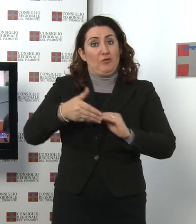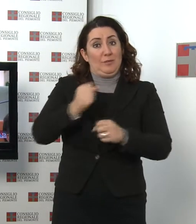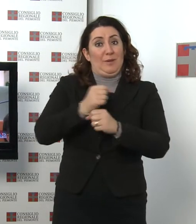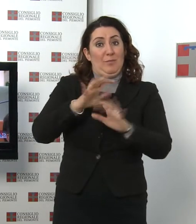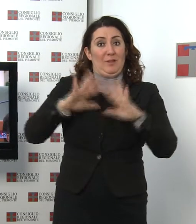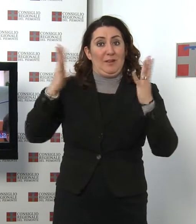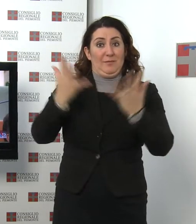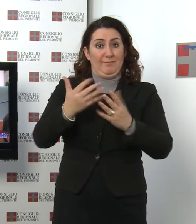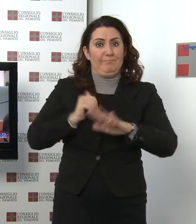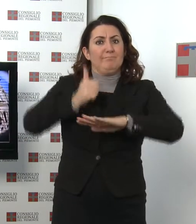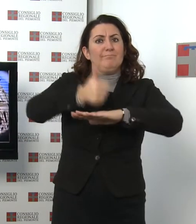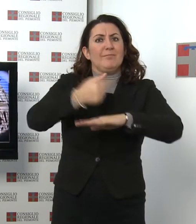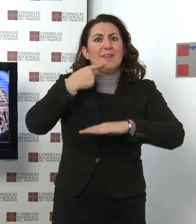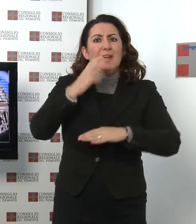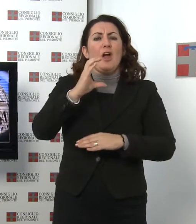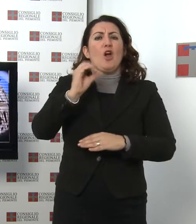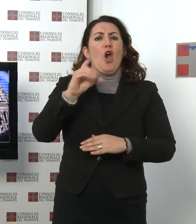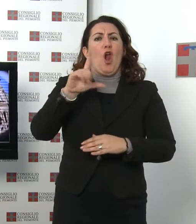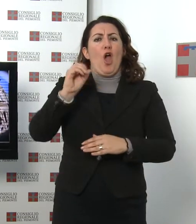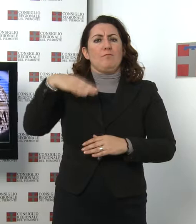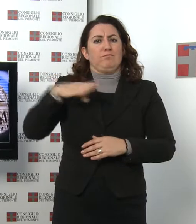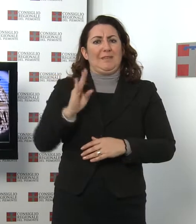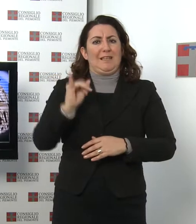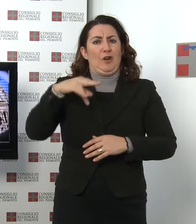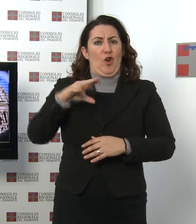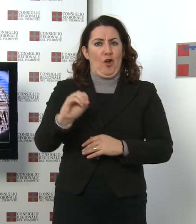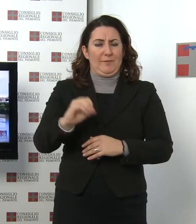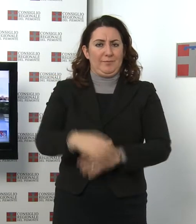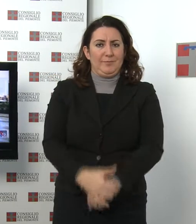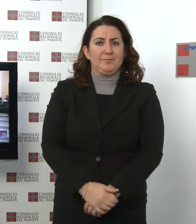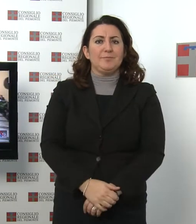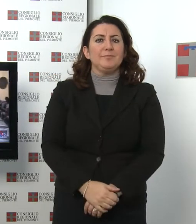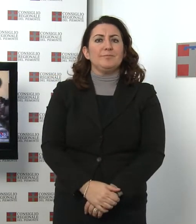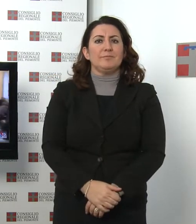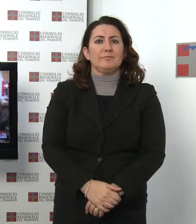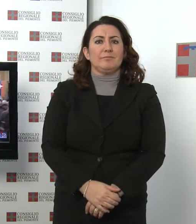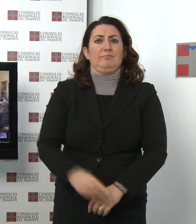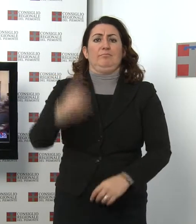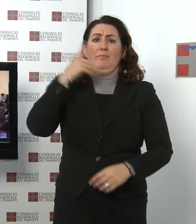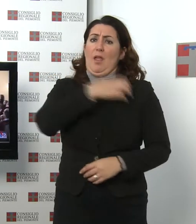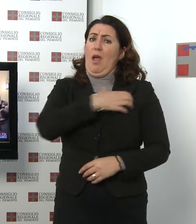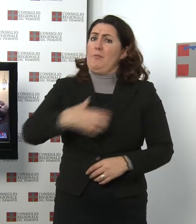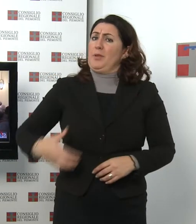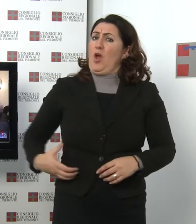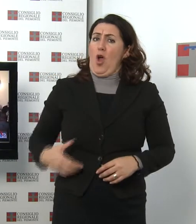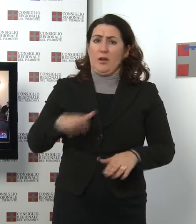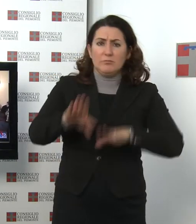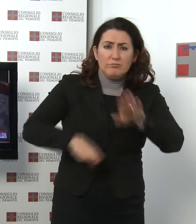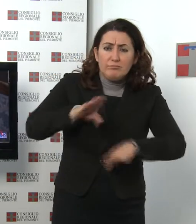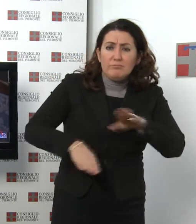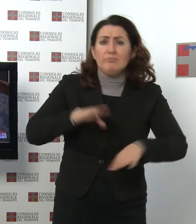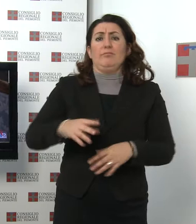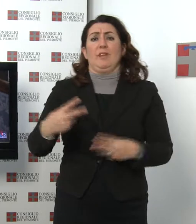presieduta da Michele Colombino. Gino Bartali è Giusto tra le Nazioni Grande campione sui pedali e nella vita, a Gino